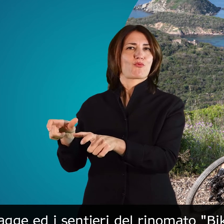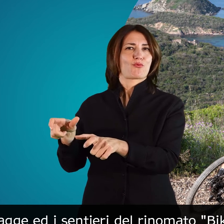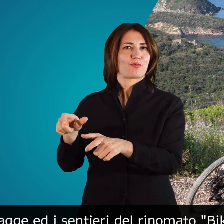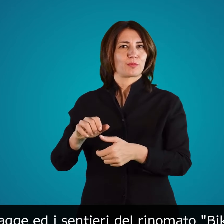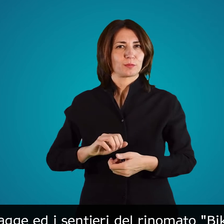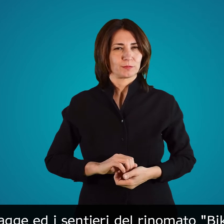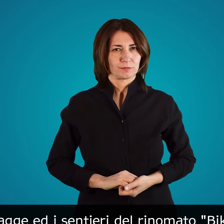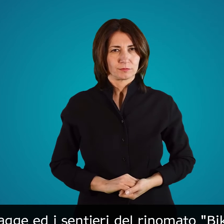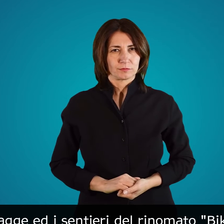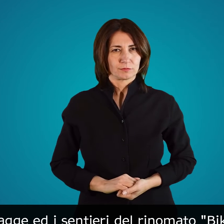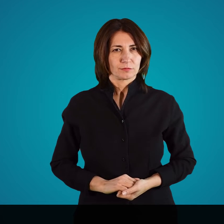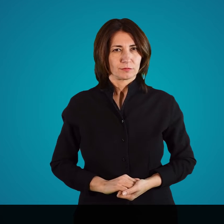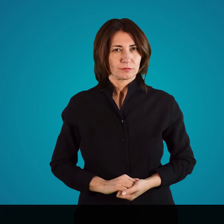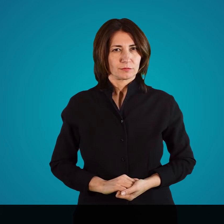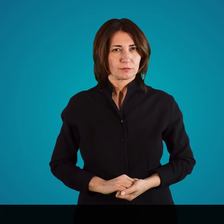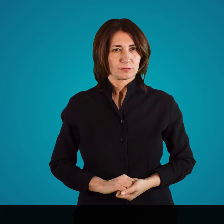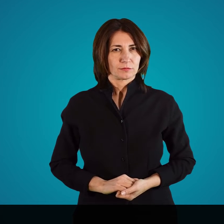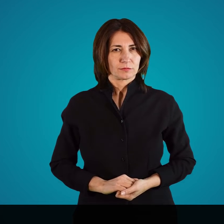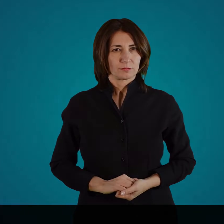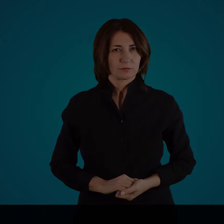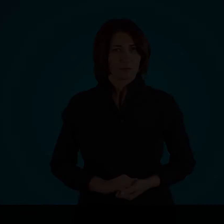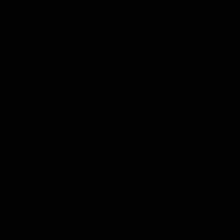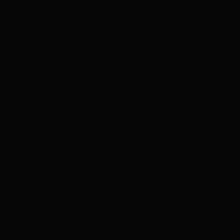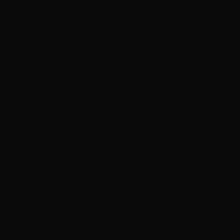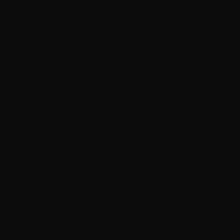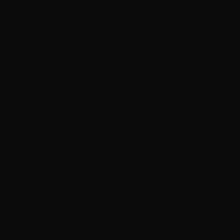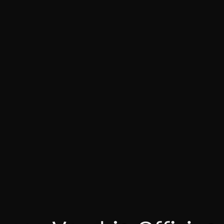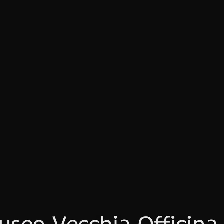rinomato autonomi spiagge ed i cantieri